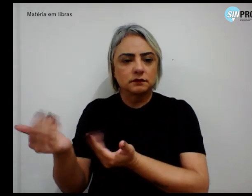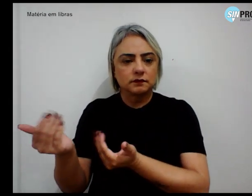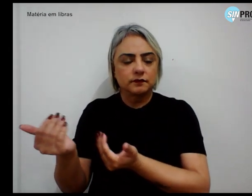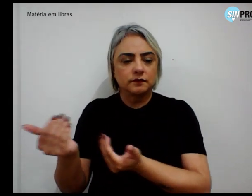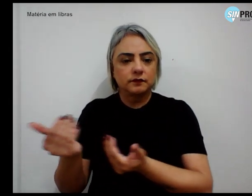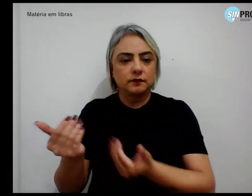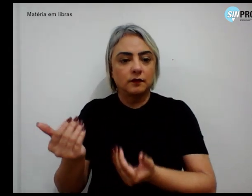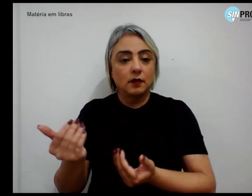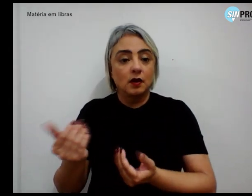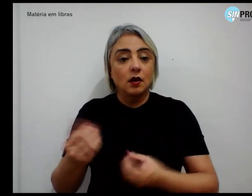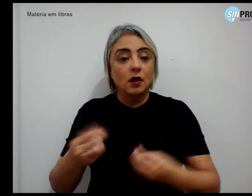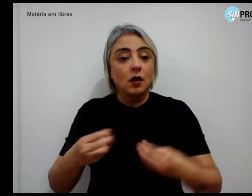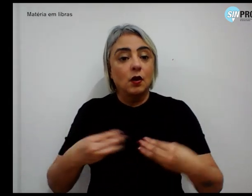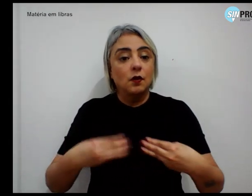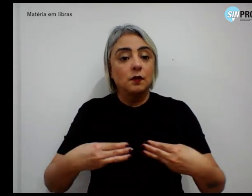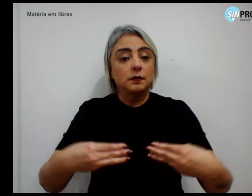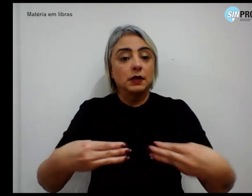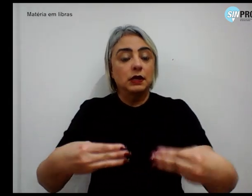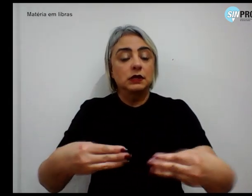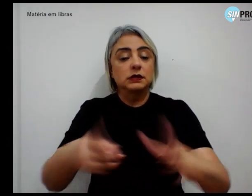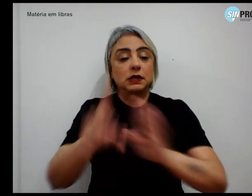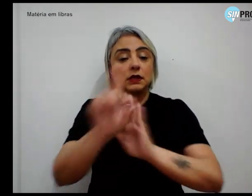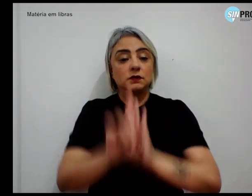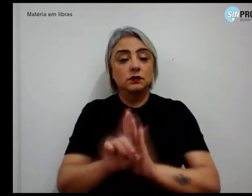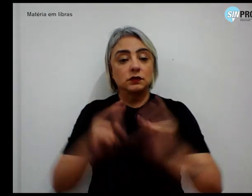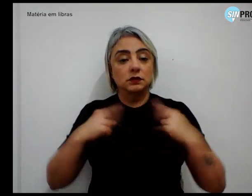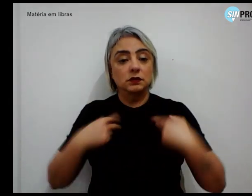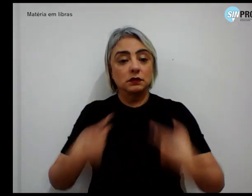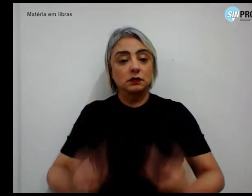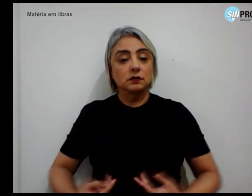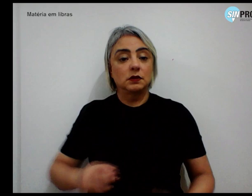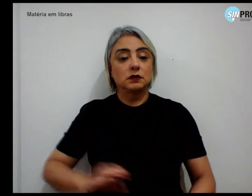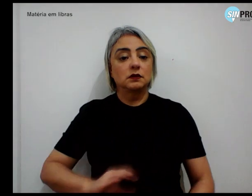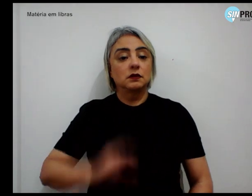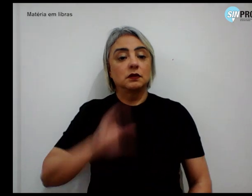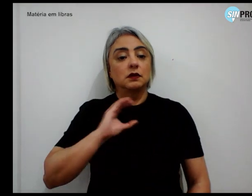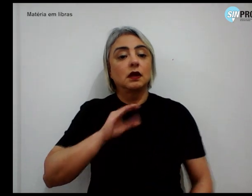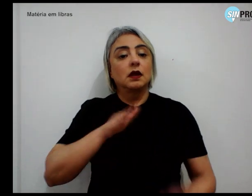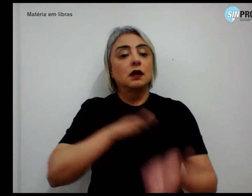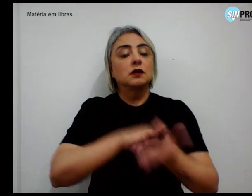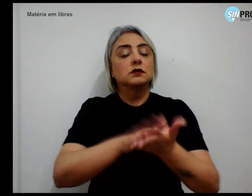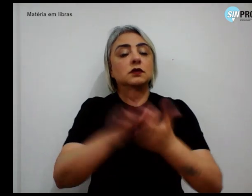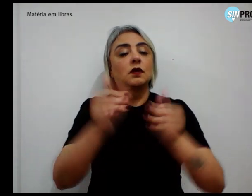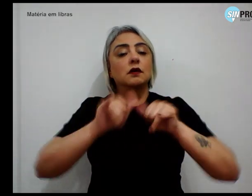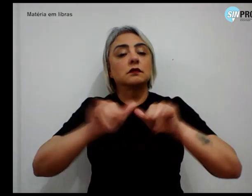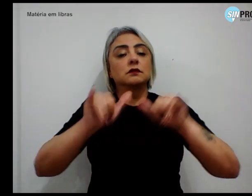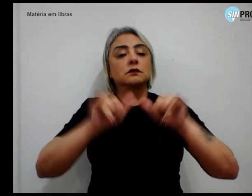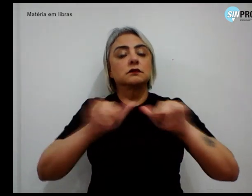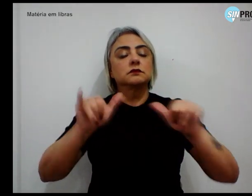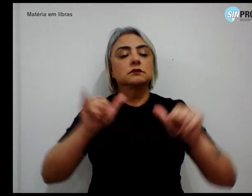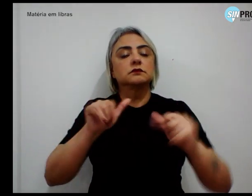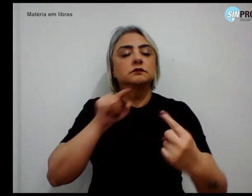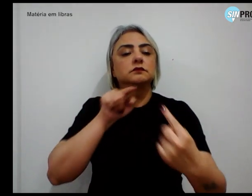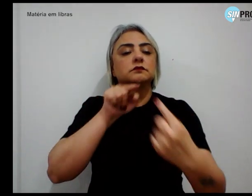Ministério dos Direitos Humanos e da Cidadania lançou a campanha com o objetivo de